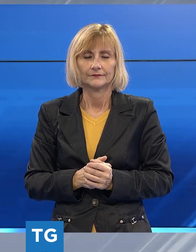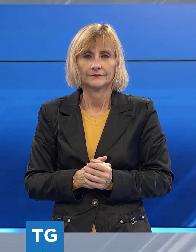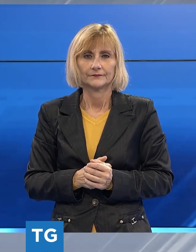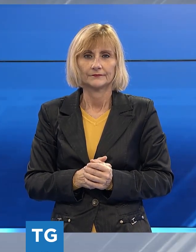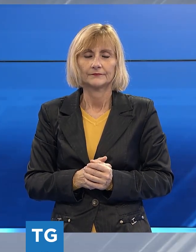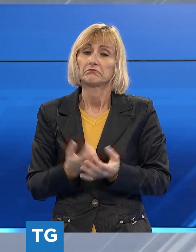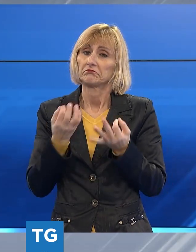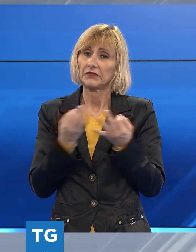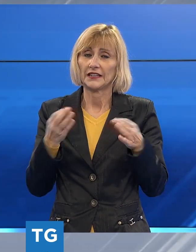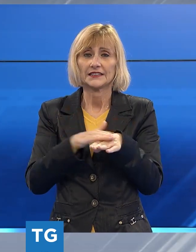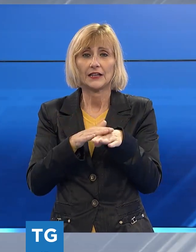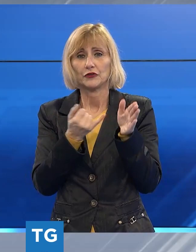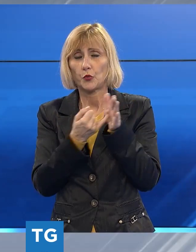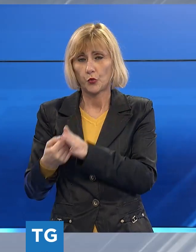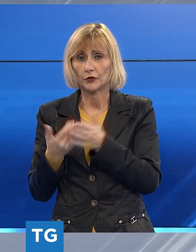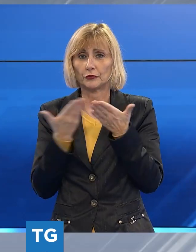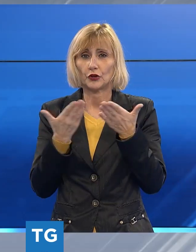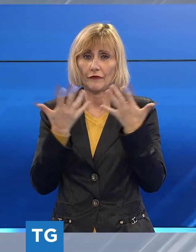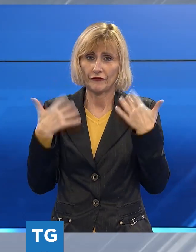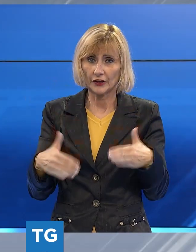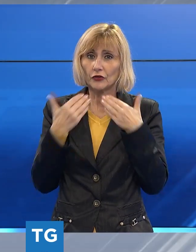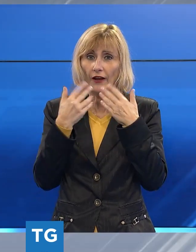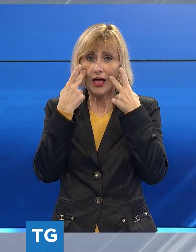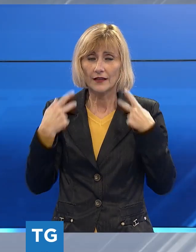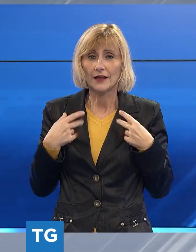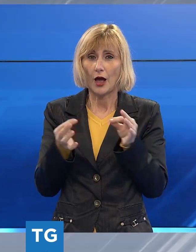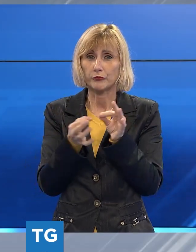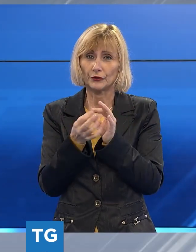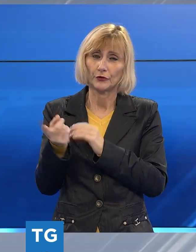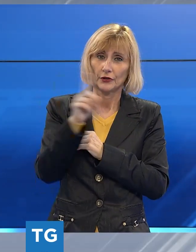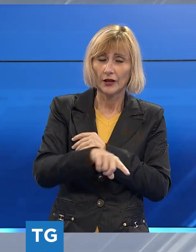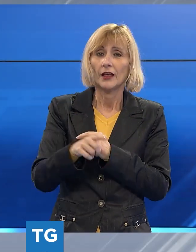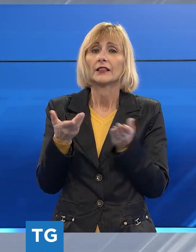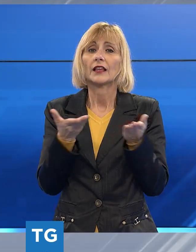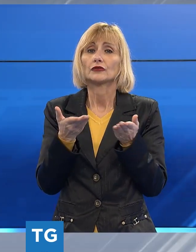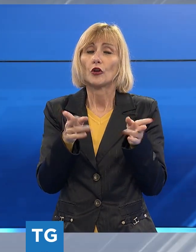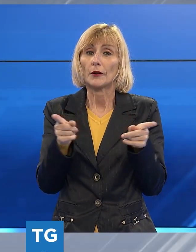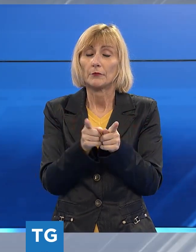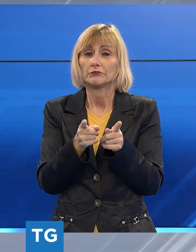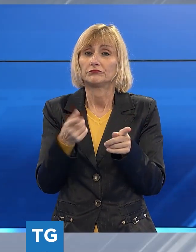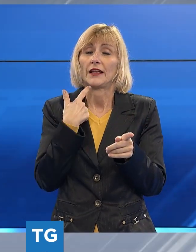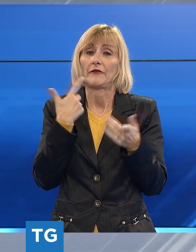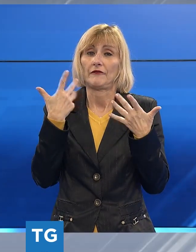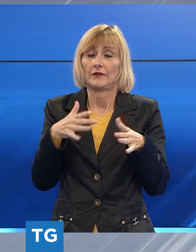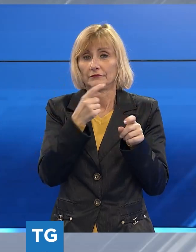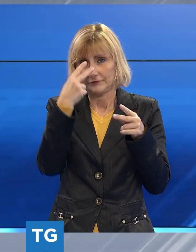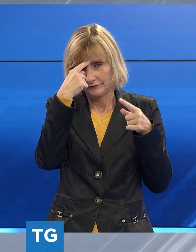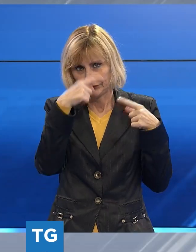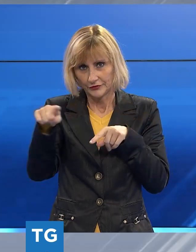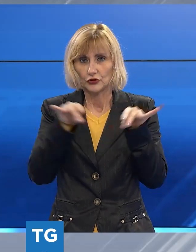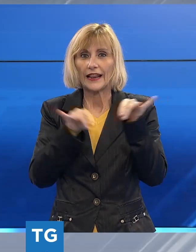Bene, con questo servizio si chiude la prima parte del nostro telegiornale, adesso la linea va alla regia per una serie di utili